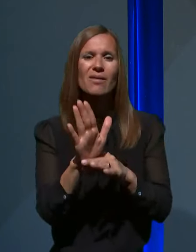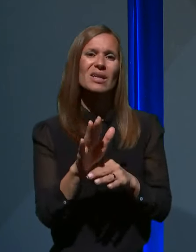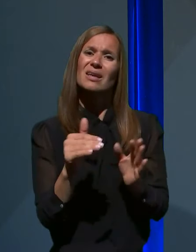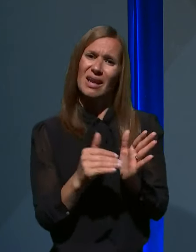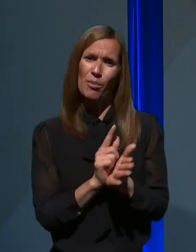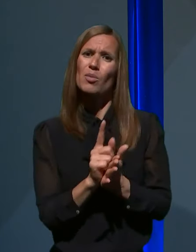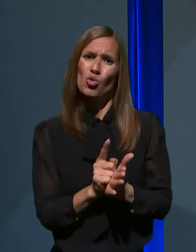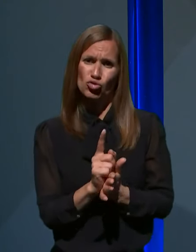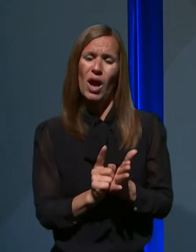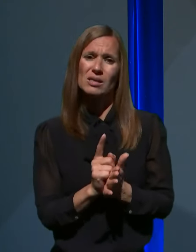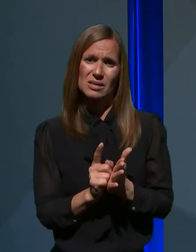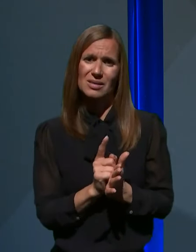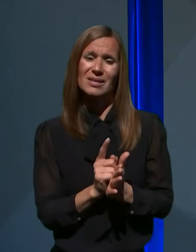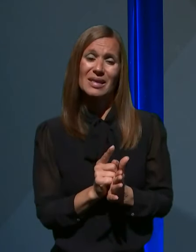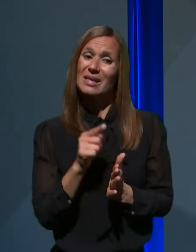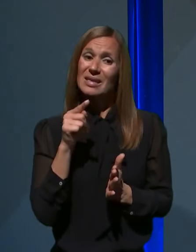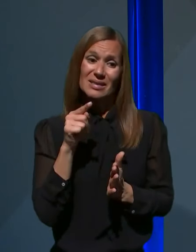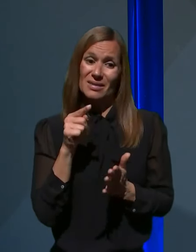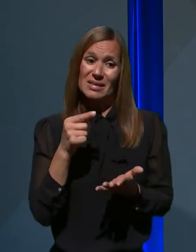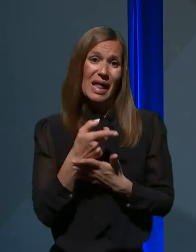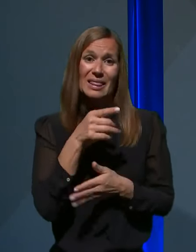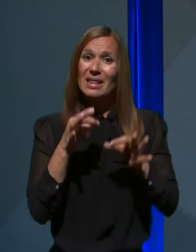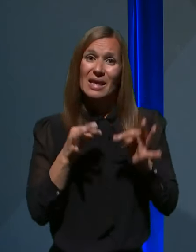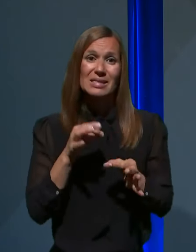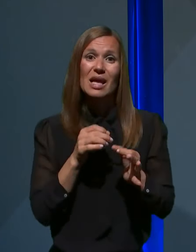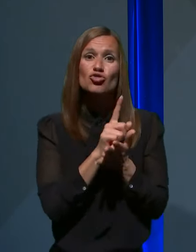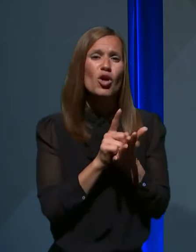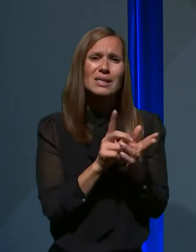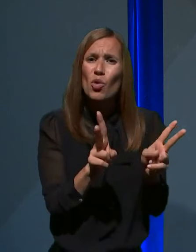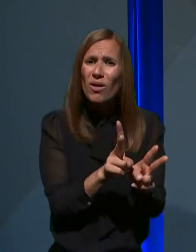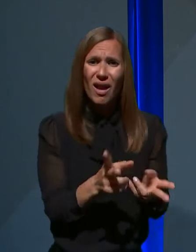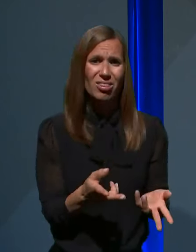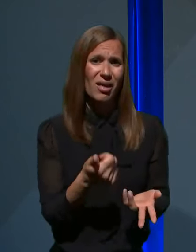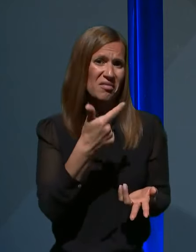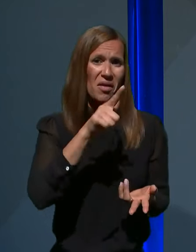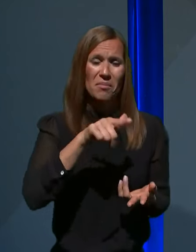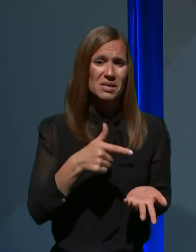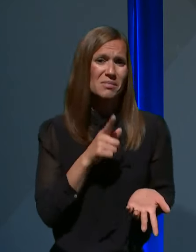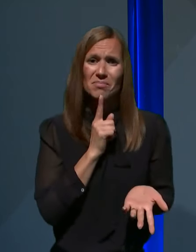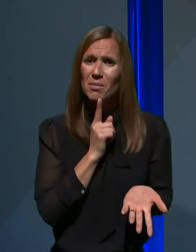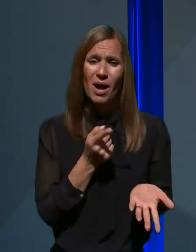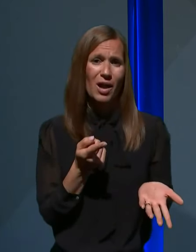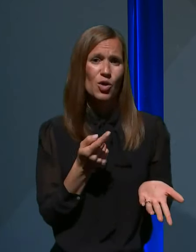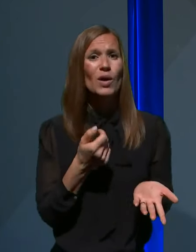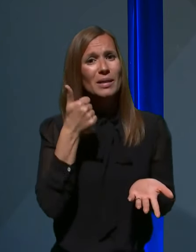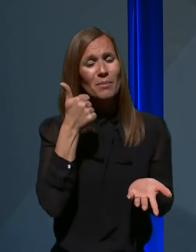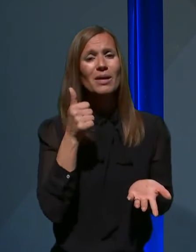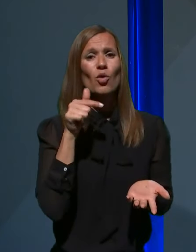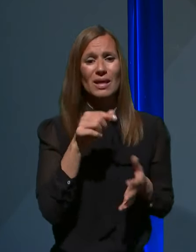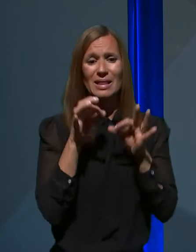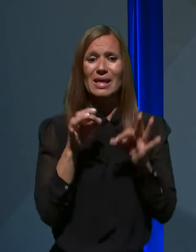Ta čas je bil za te teste izjemno kratek. In da jih začnemo uporabljati, moramo tudi te teste preizkusiti sami.